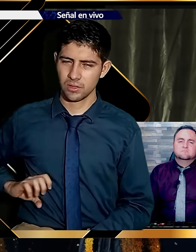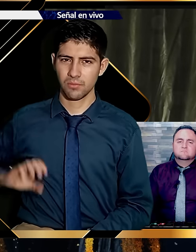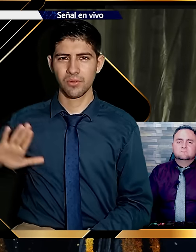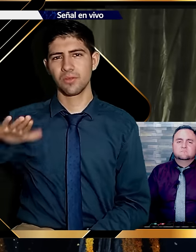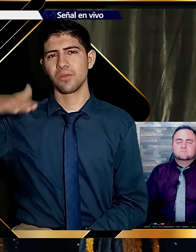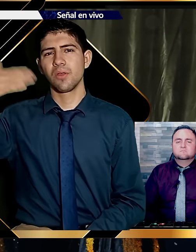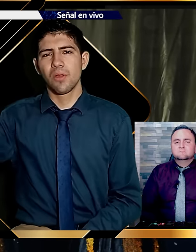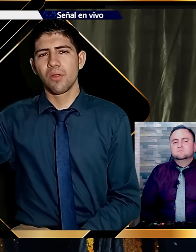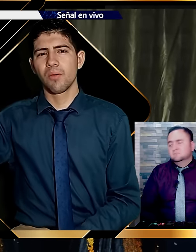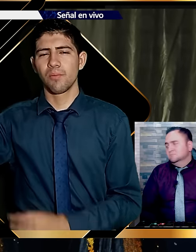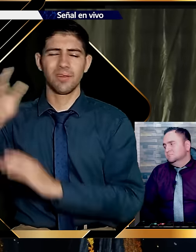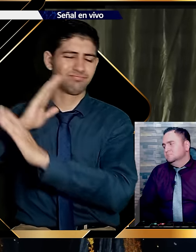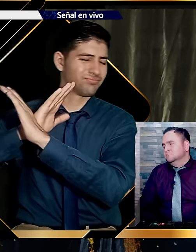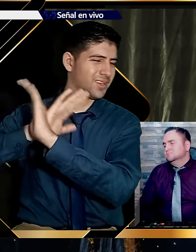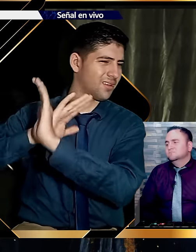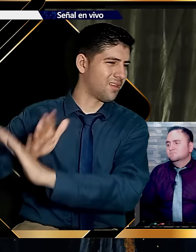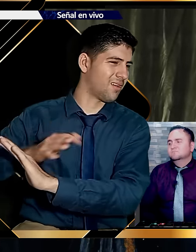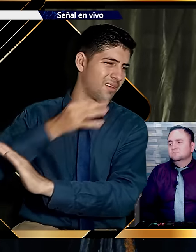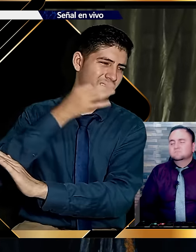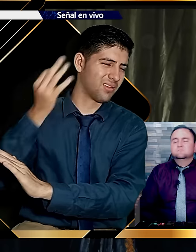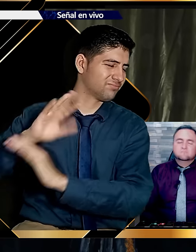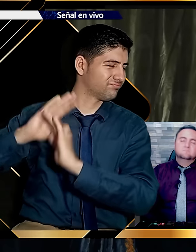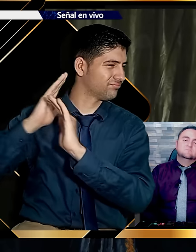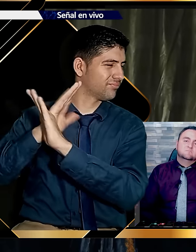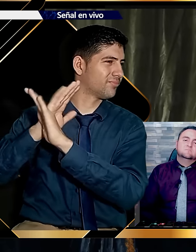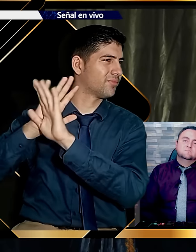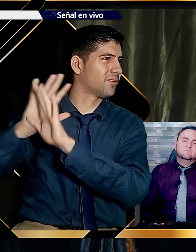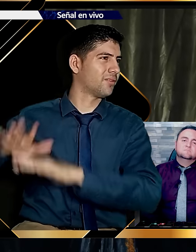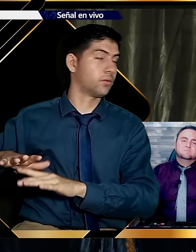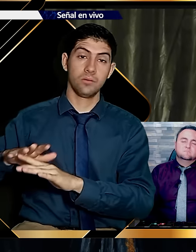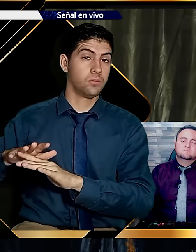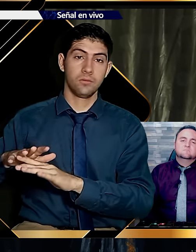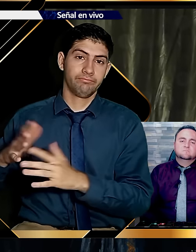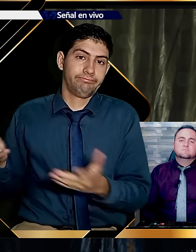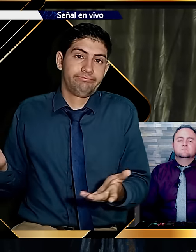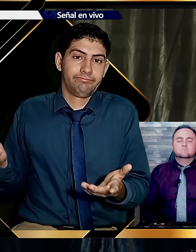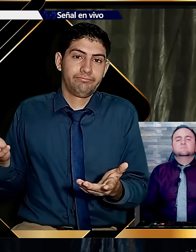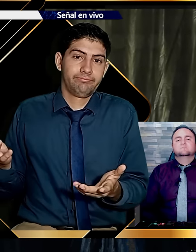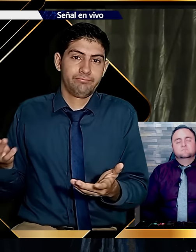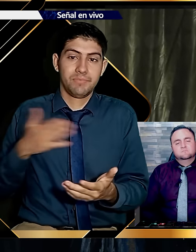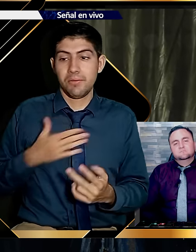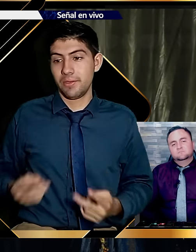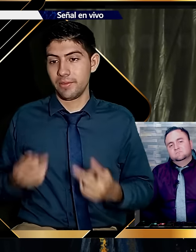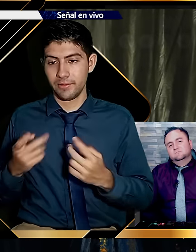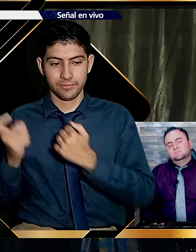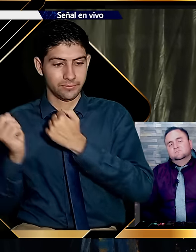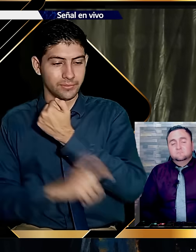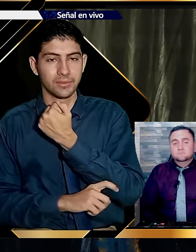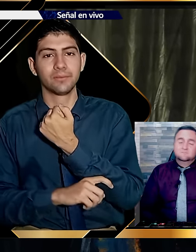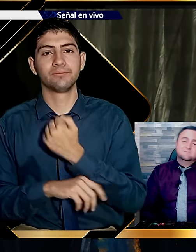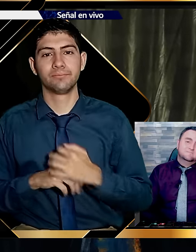caminado. Veinte años. Si abandonamos. Este camino. Y vendemos. La verdad. No nos serviría. De nada.